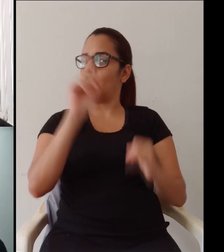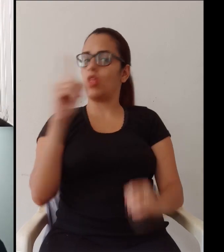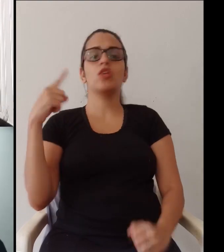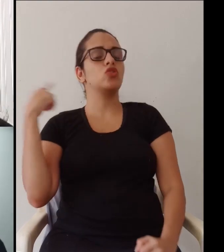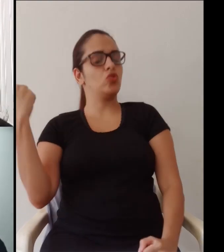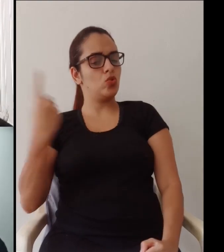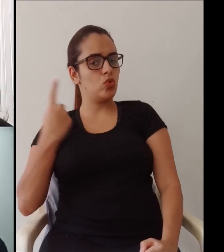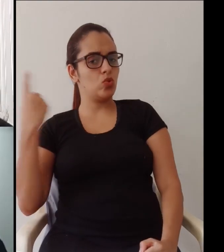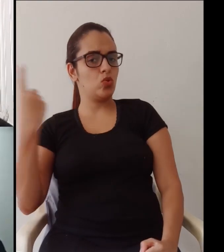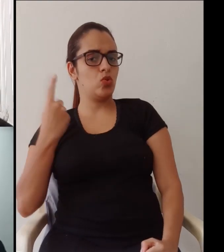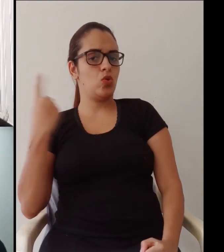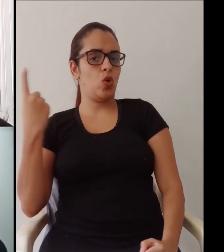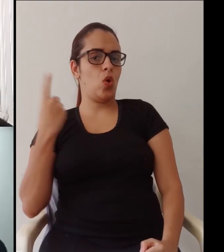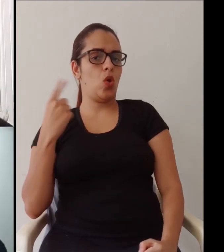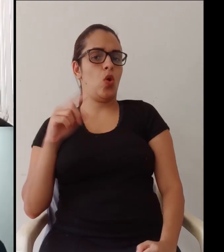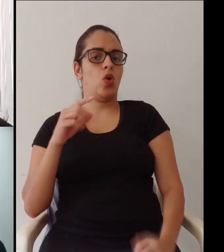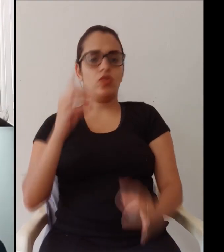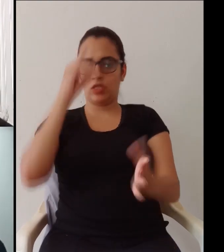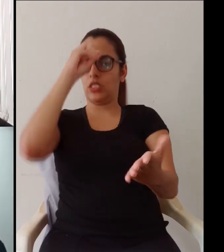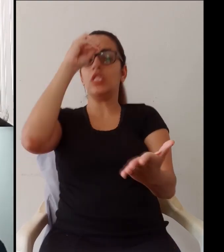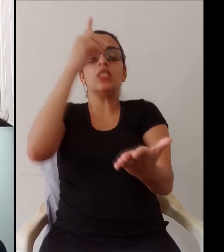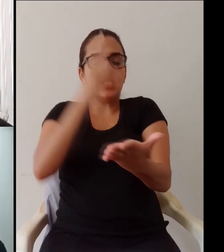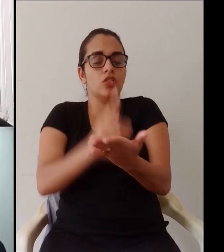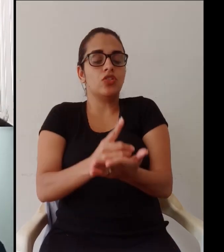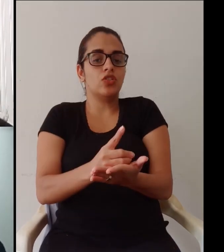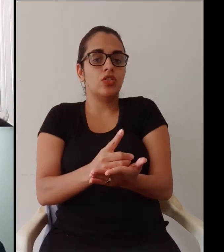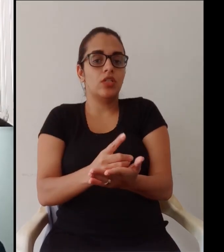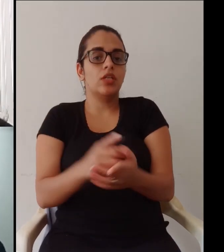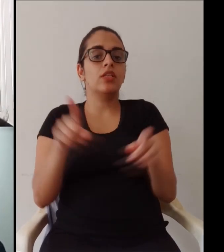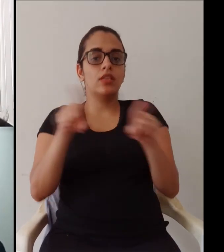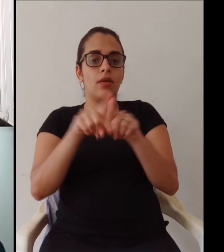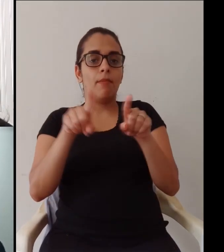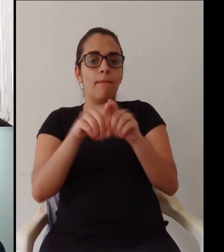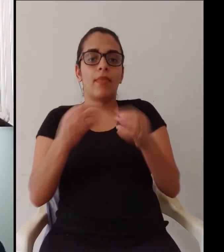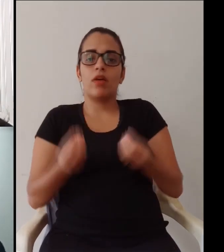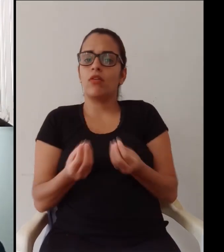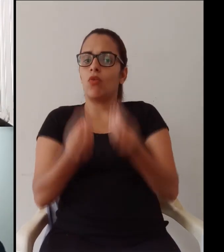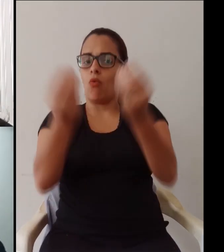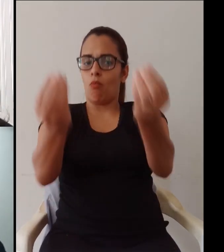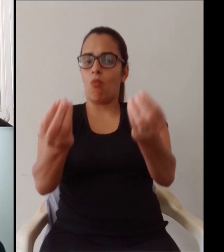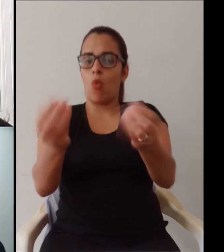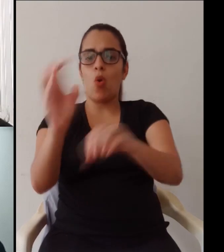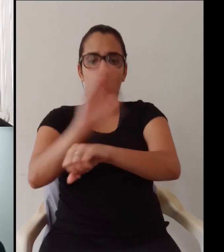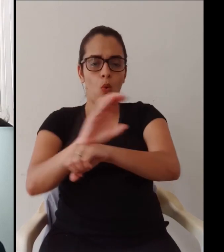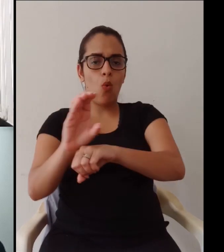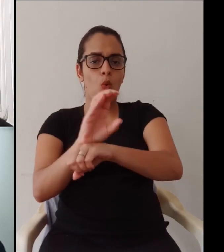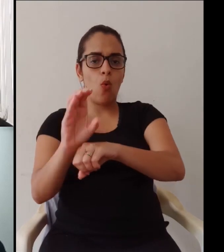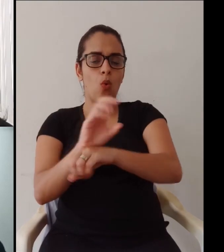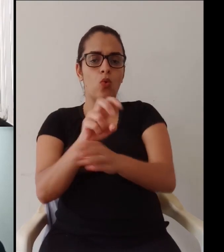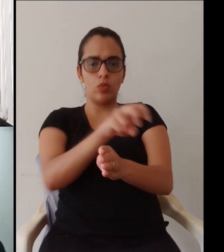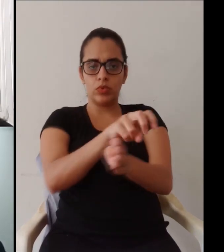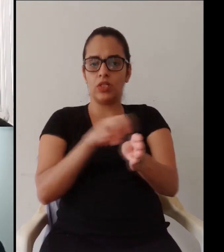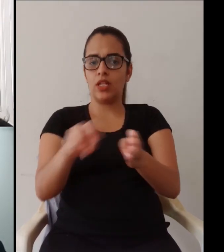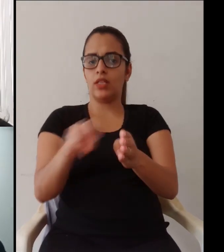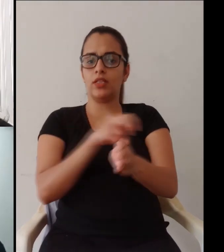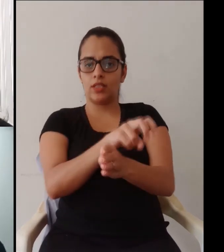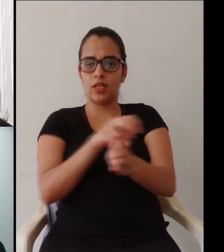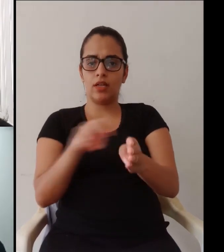EAD de tecnologias educacionais, apoiar todos os campos do Instituto. Então, eles não vão estar sozinhos, né? Se essa for uma